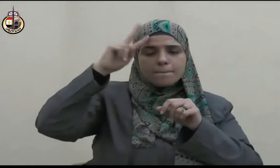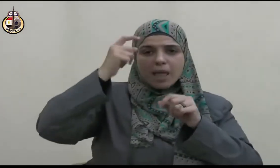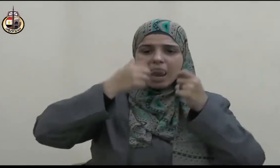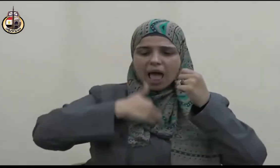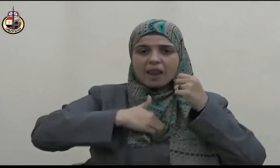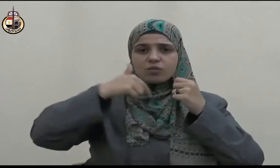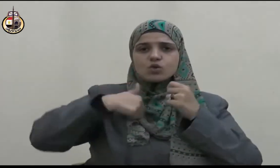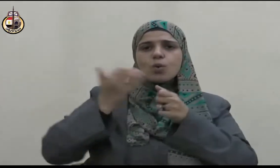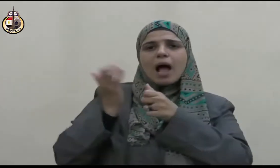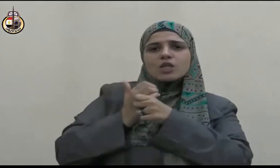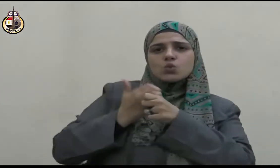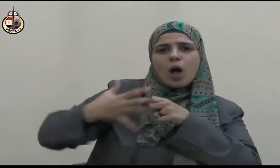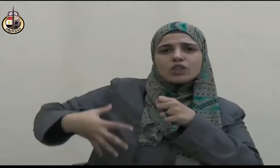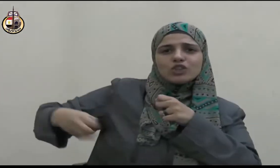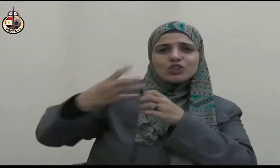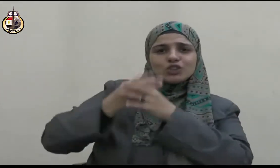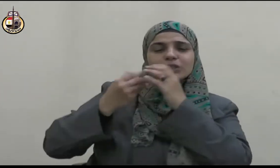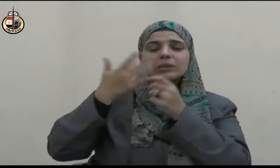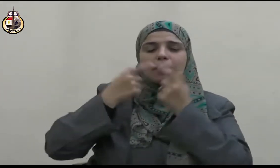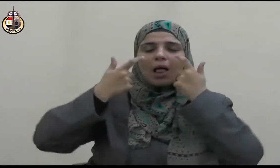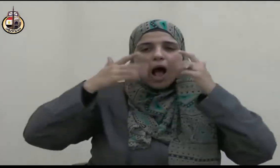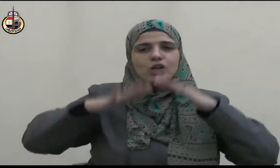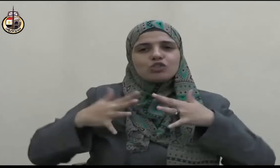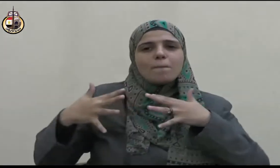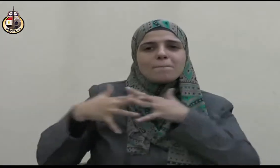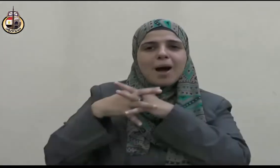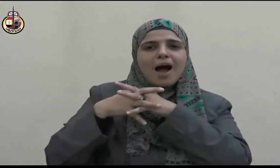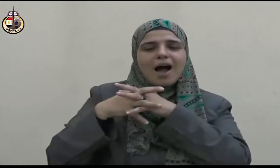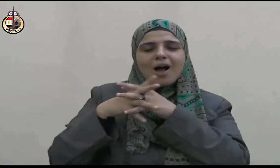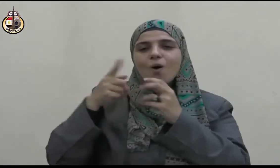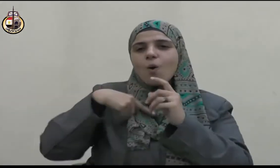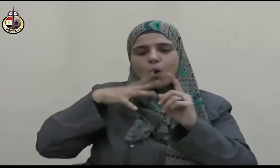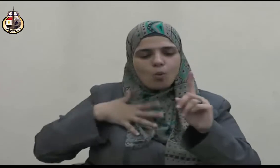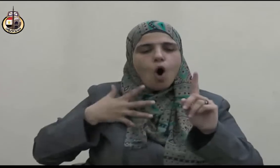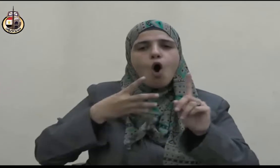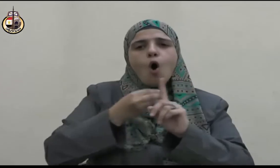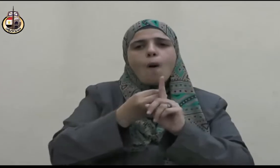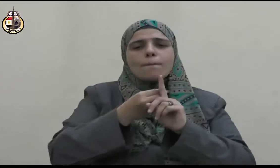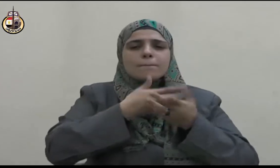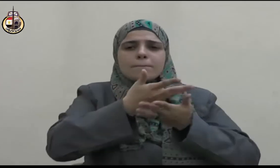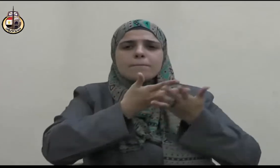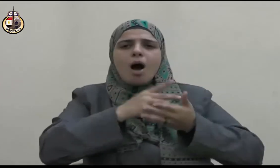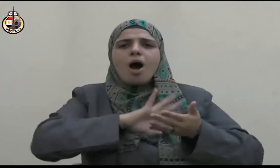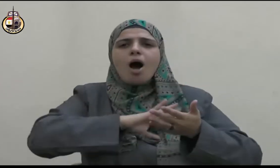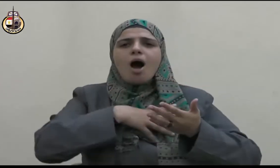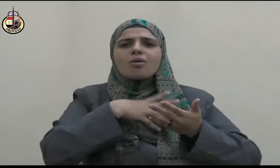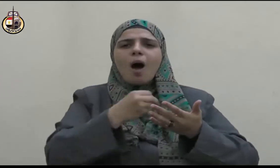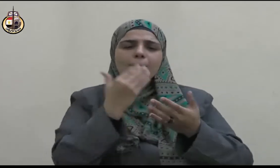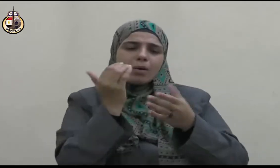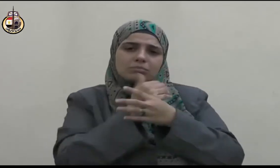فاستقبلها رسول الله صلى الله عليه وسلم وهي تبكي وتقول